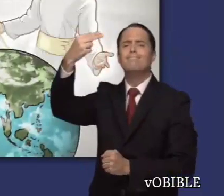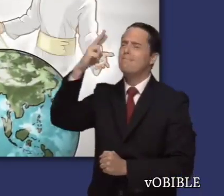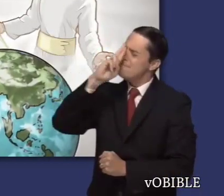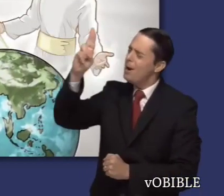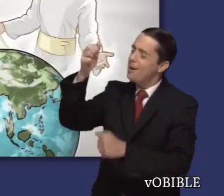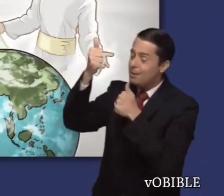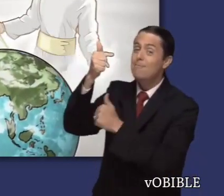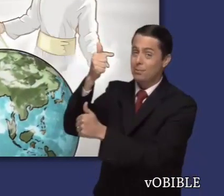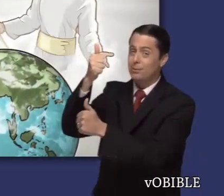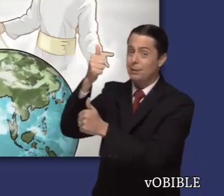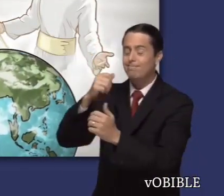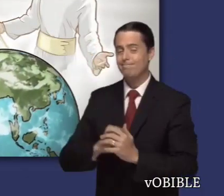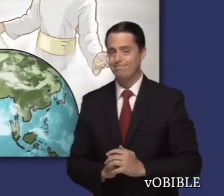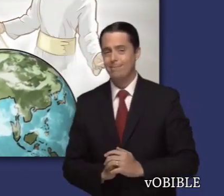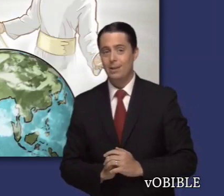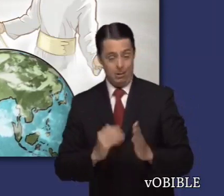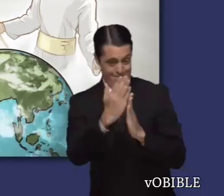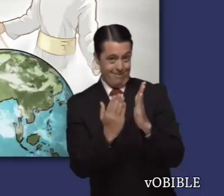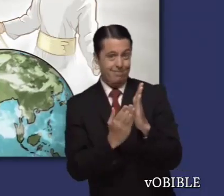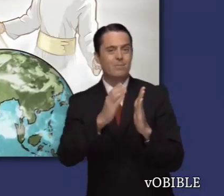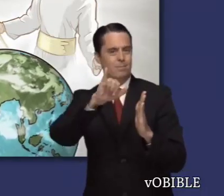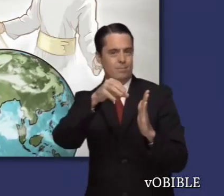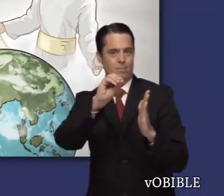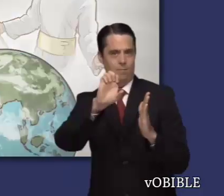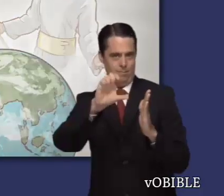todos estarán unidos en la adoración verdadera.